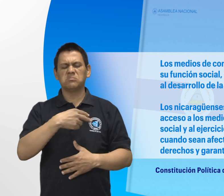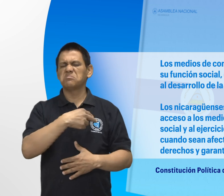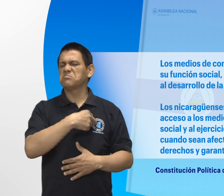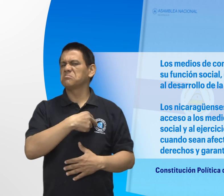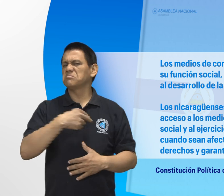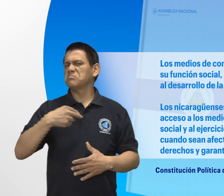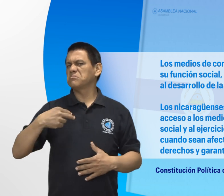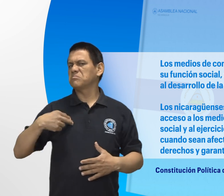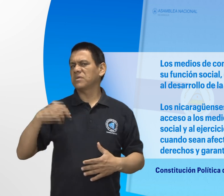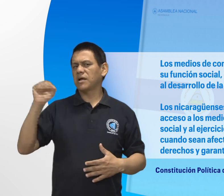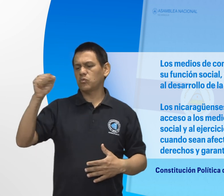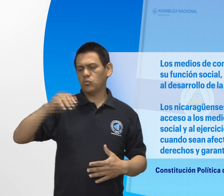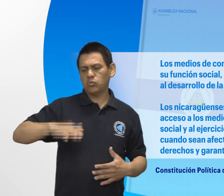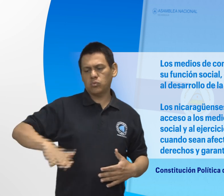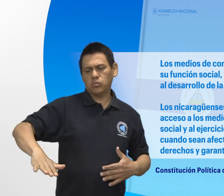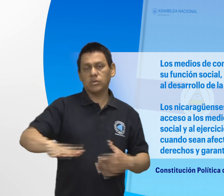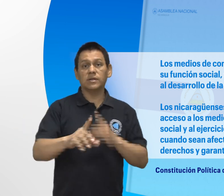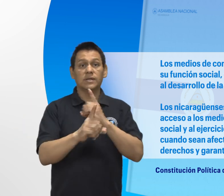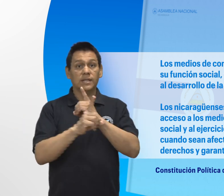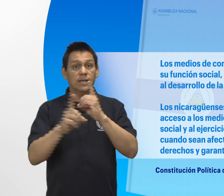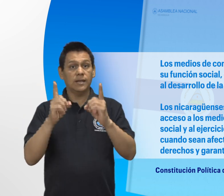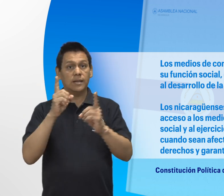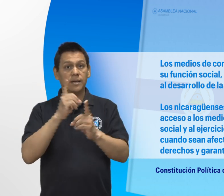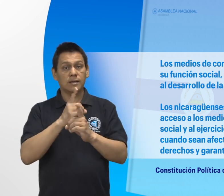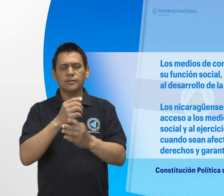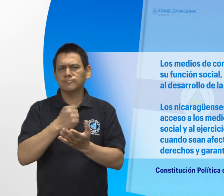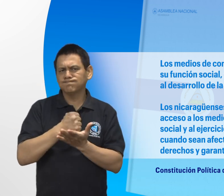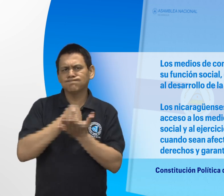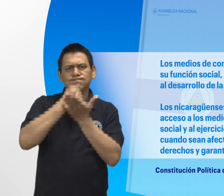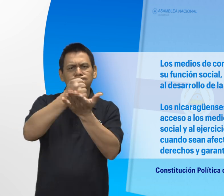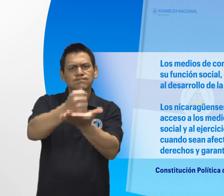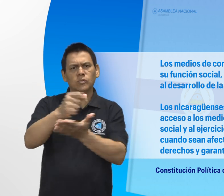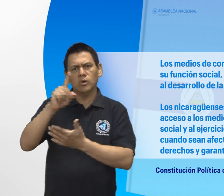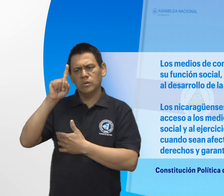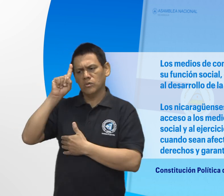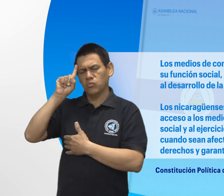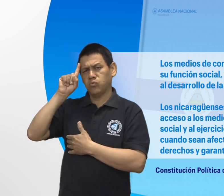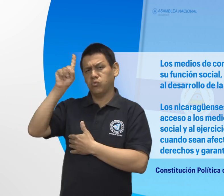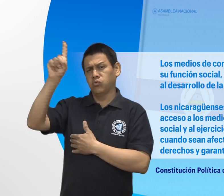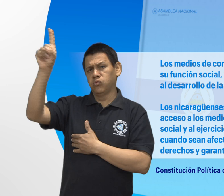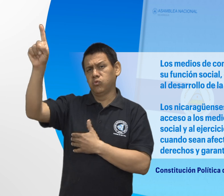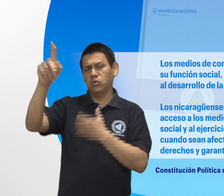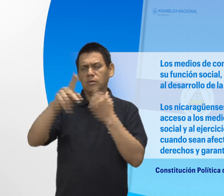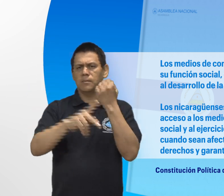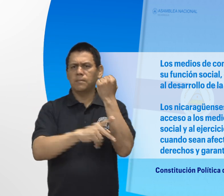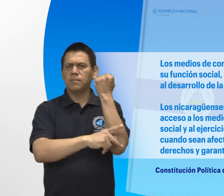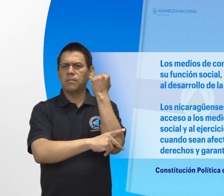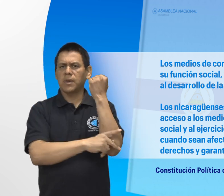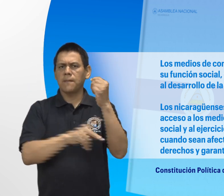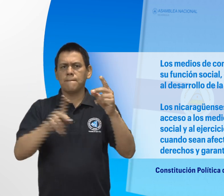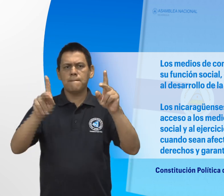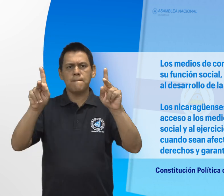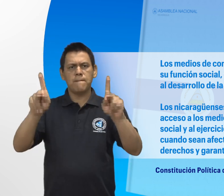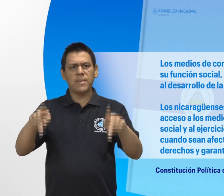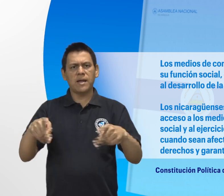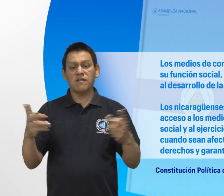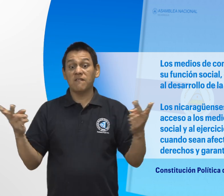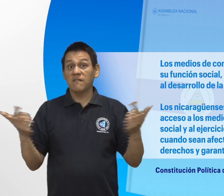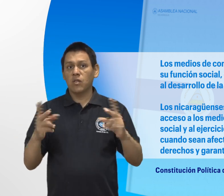Los medios de comunicación dentro de su función social deberán contribuir al desarrollo de la nación